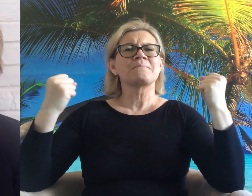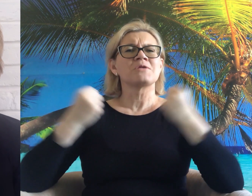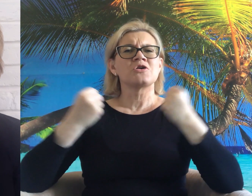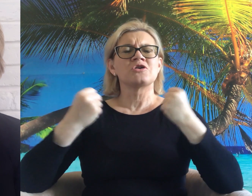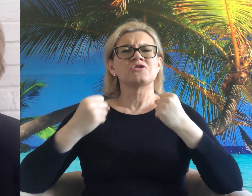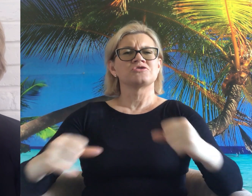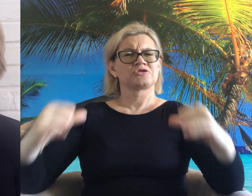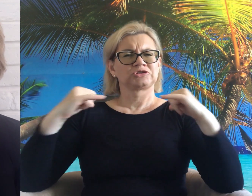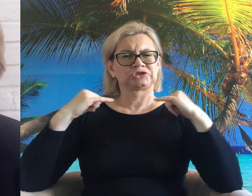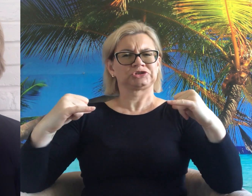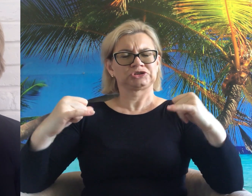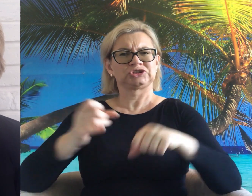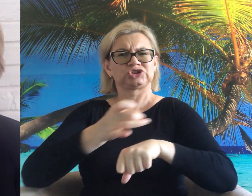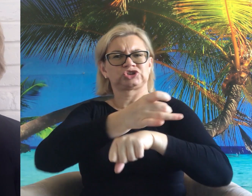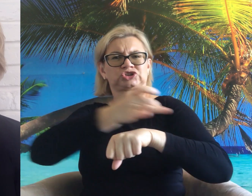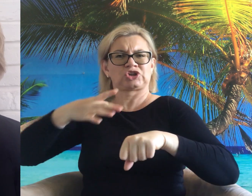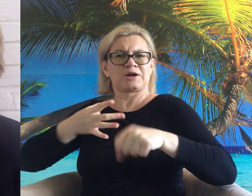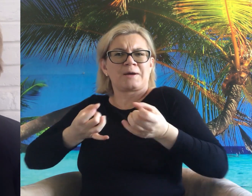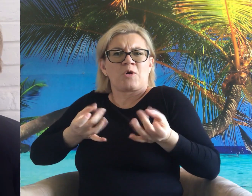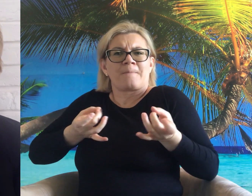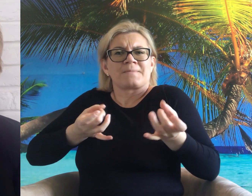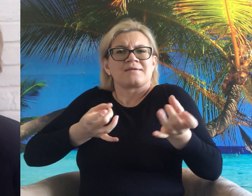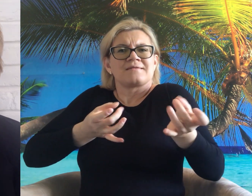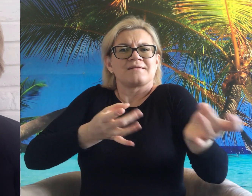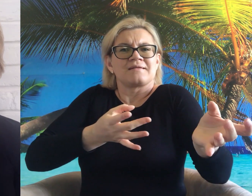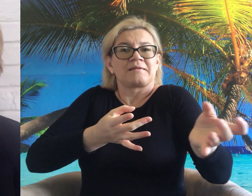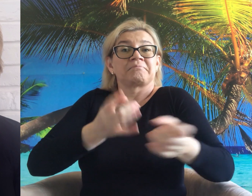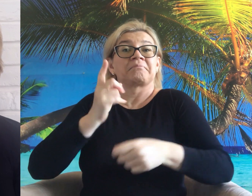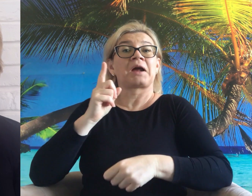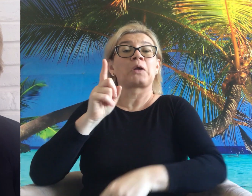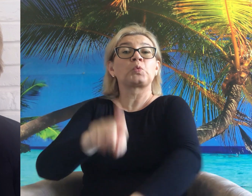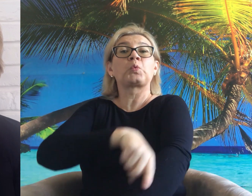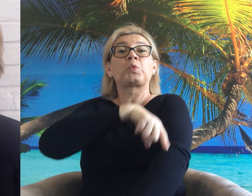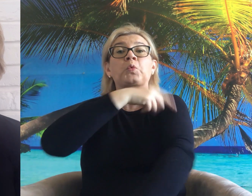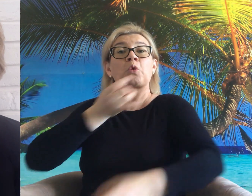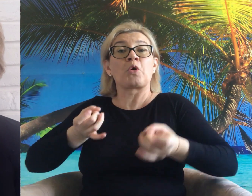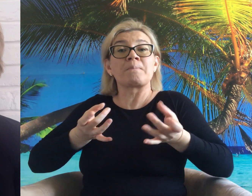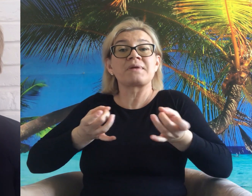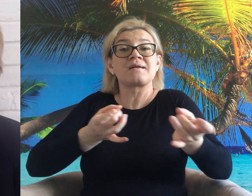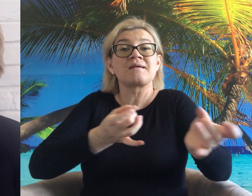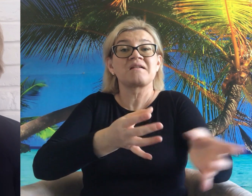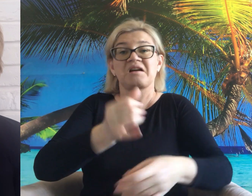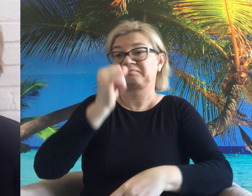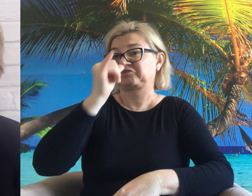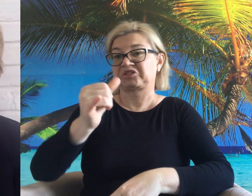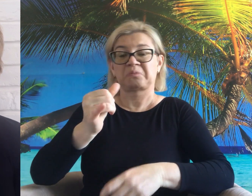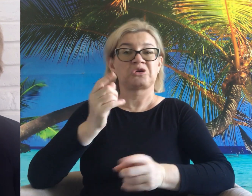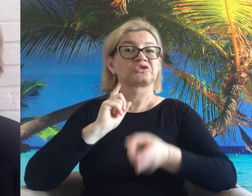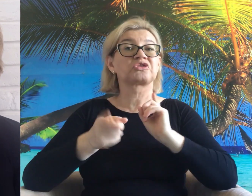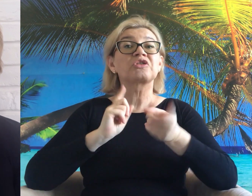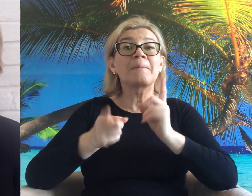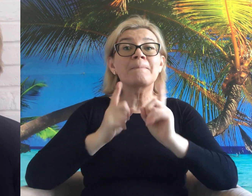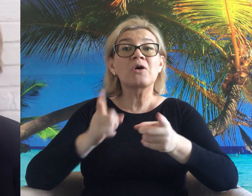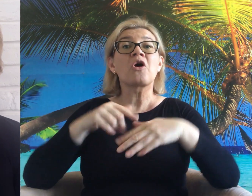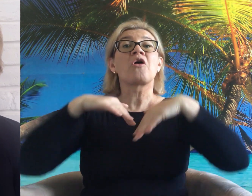Lwy są mocne i silne. Szybko biegają. Ale nie mają siły biegać